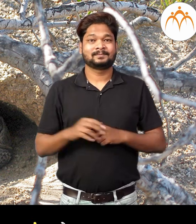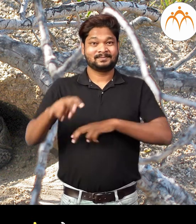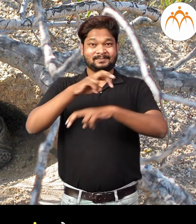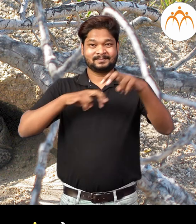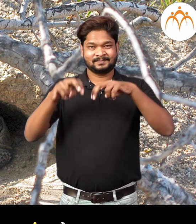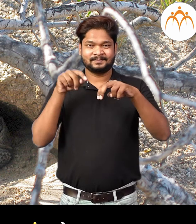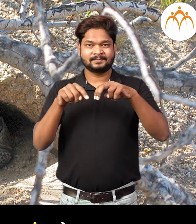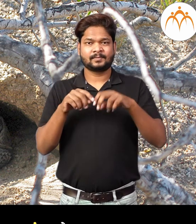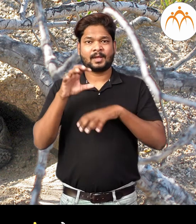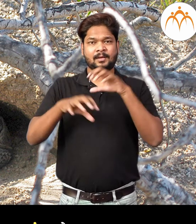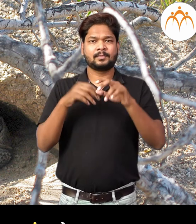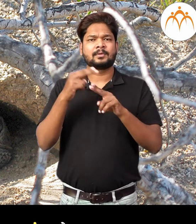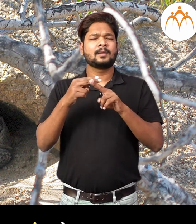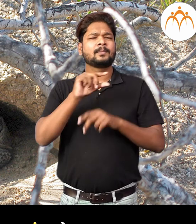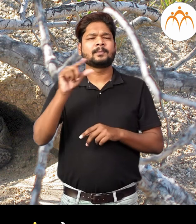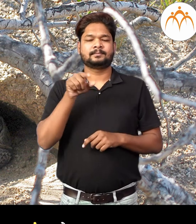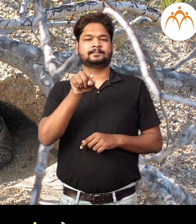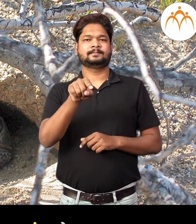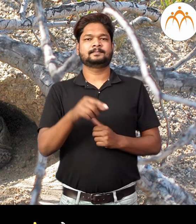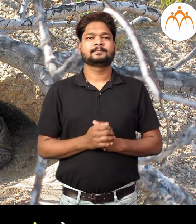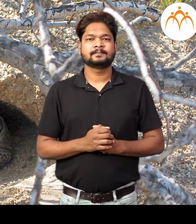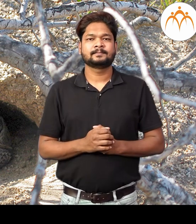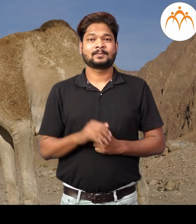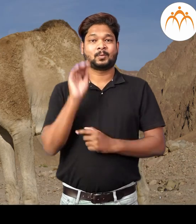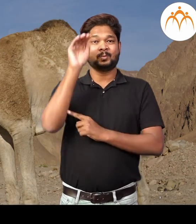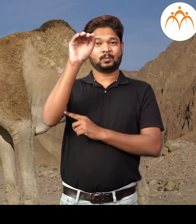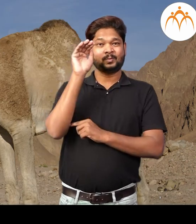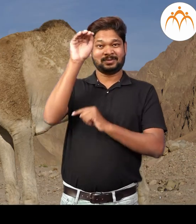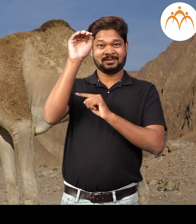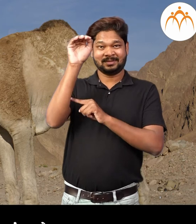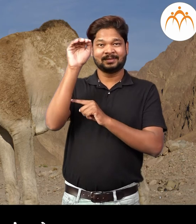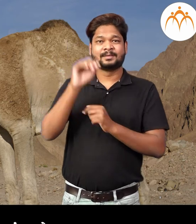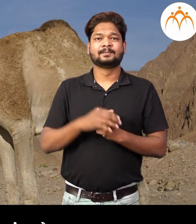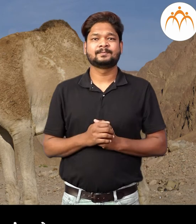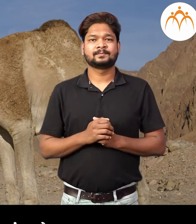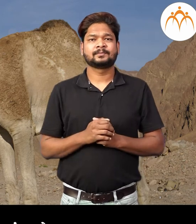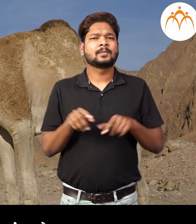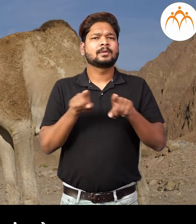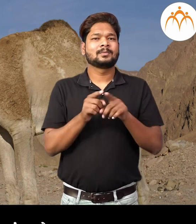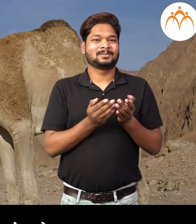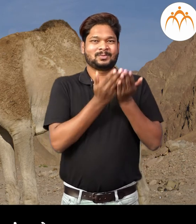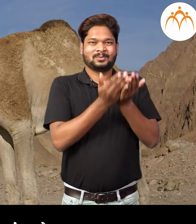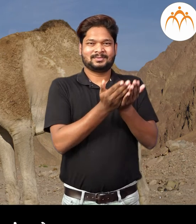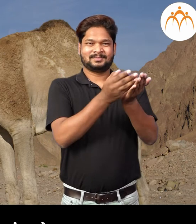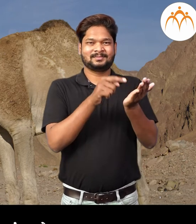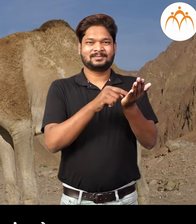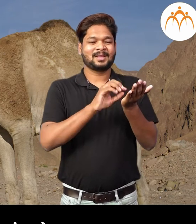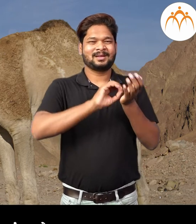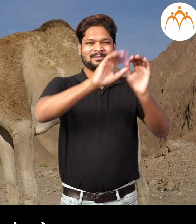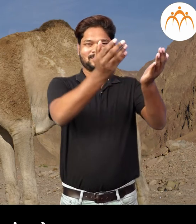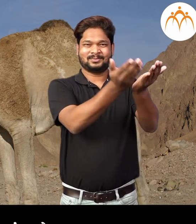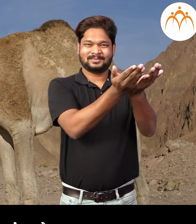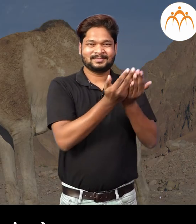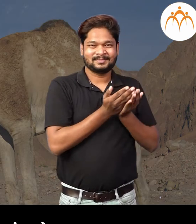प्राण्यान निशाचर असे मंटात उन्ट उन्टाला वालवंटातील जहाज असे मंटात